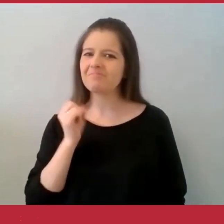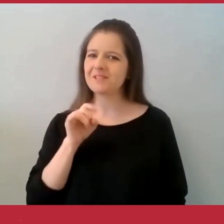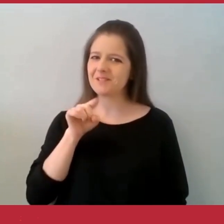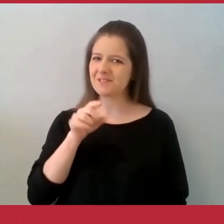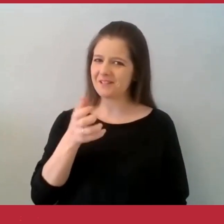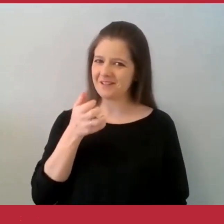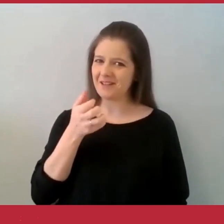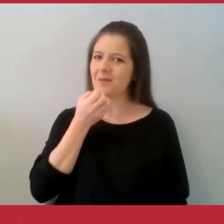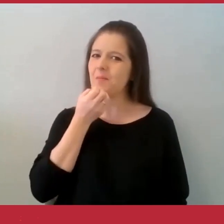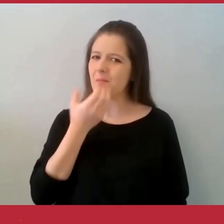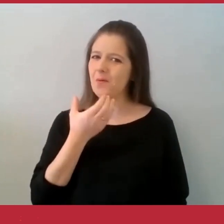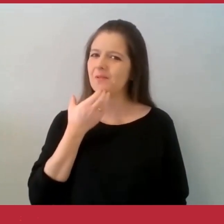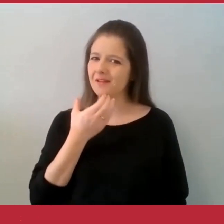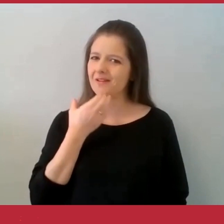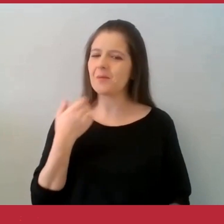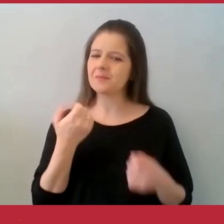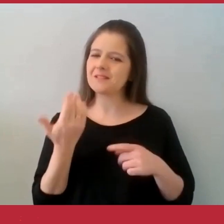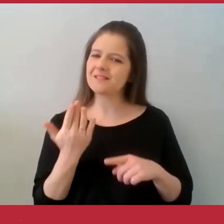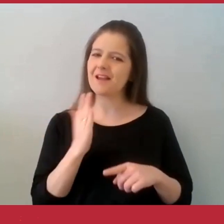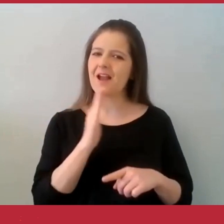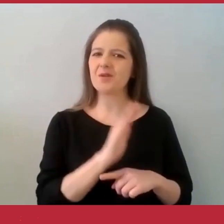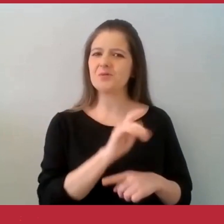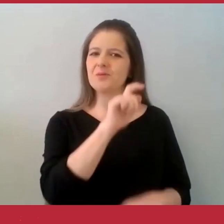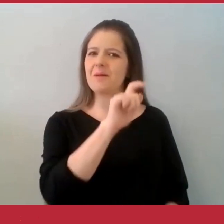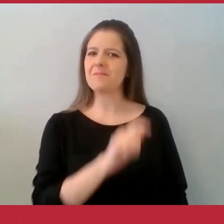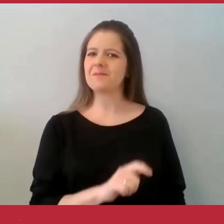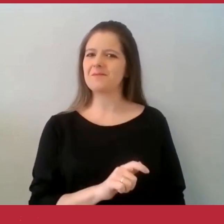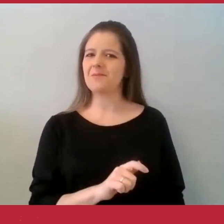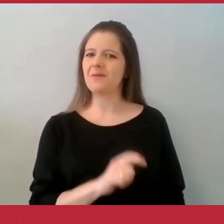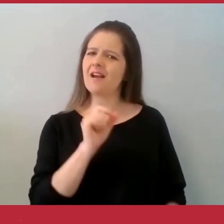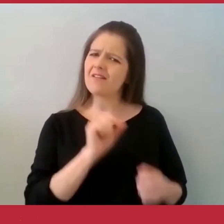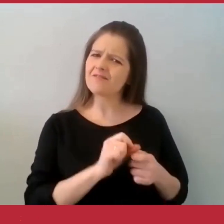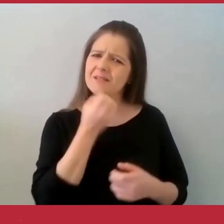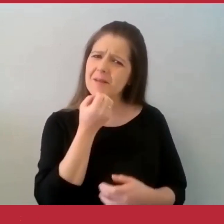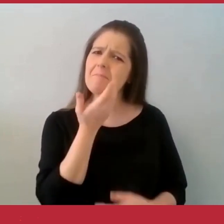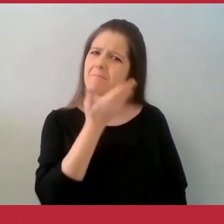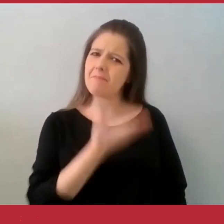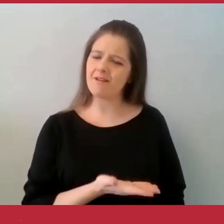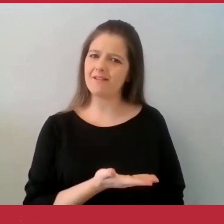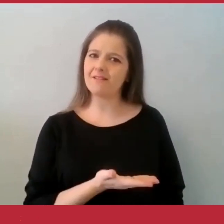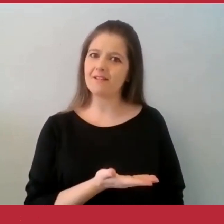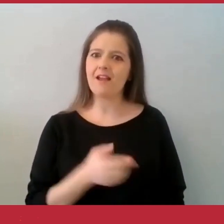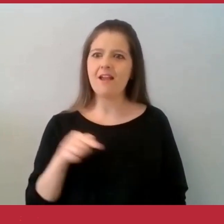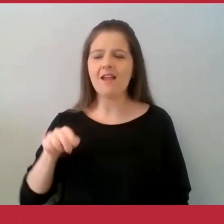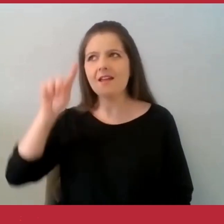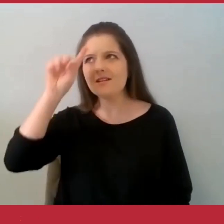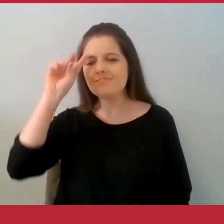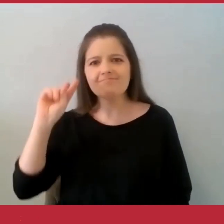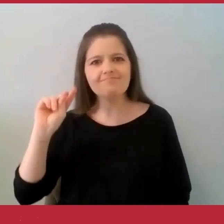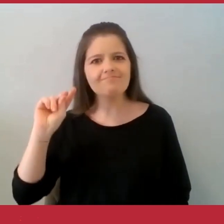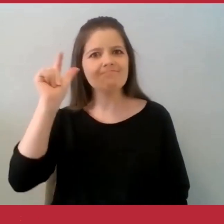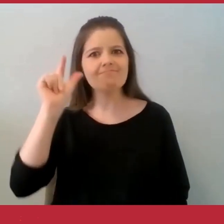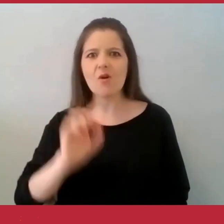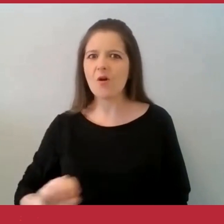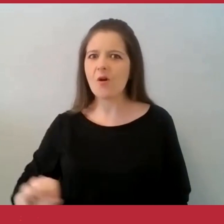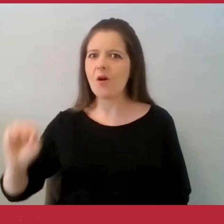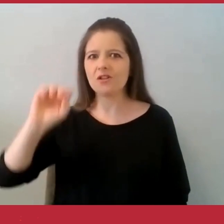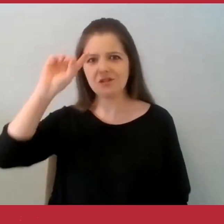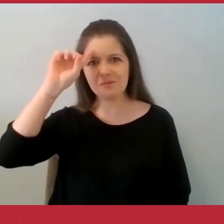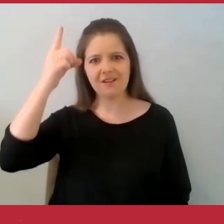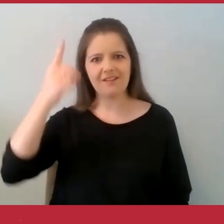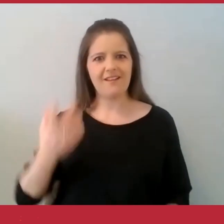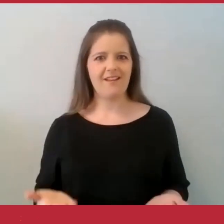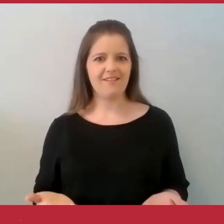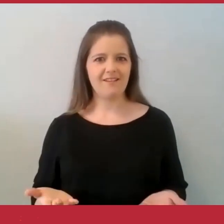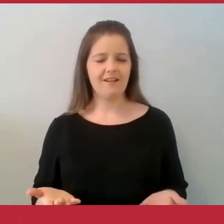o bem para alguém. Gaspar achou aquela uma ótima ideia e lembrou-se que tinha